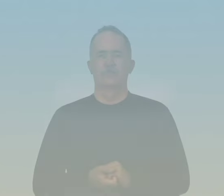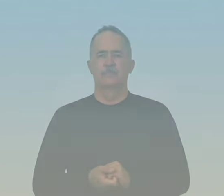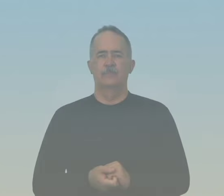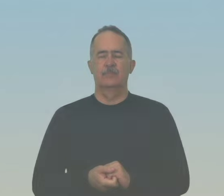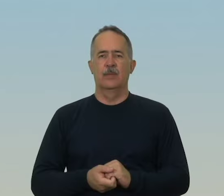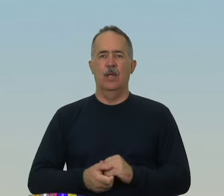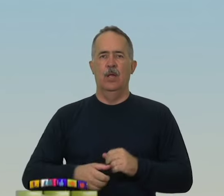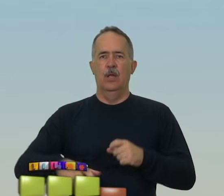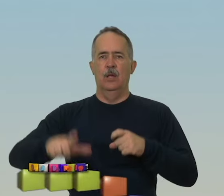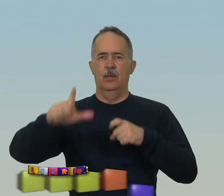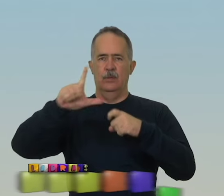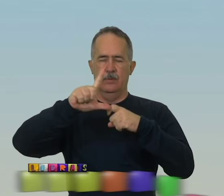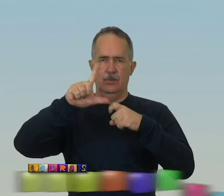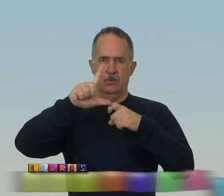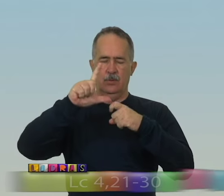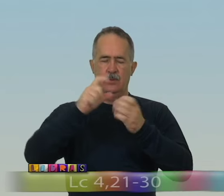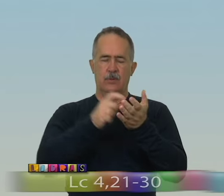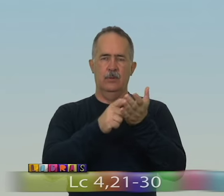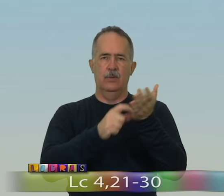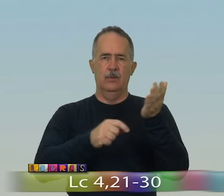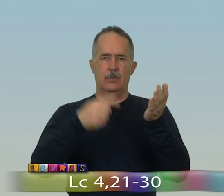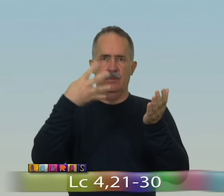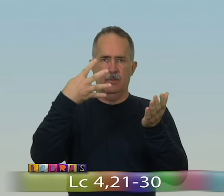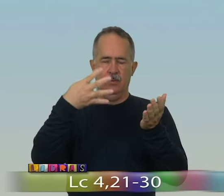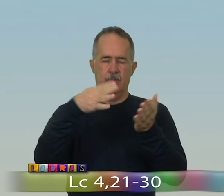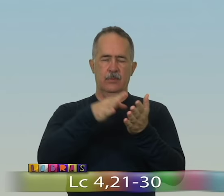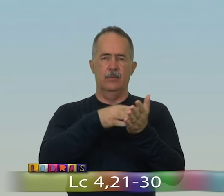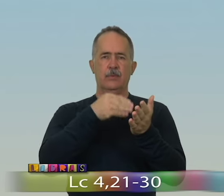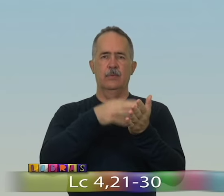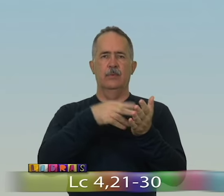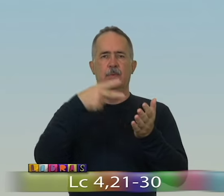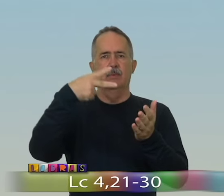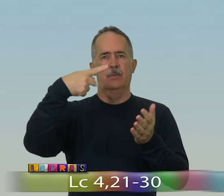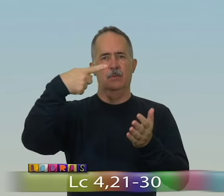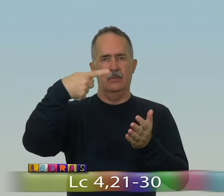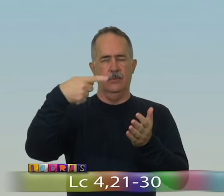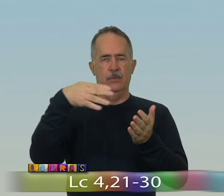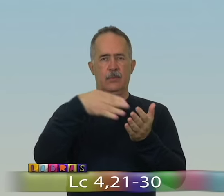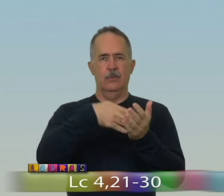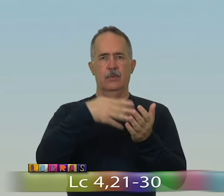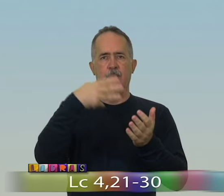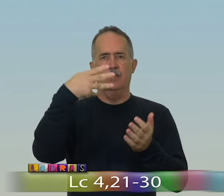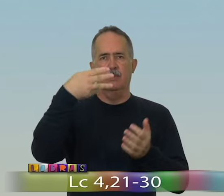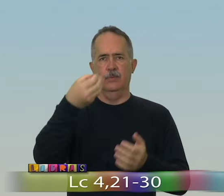Lucas, capítulo 4, versículos de 21 a 30